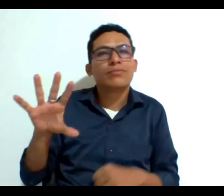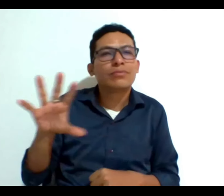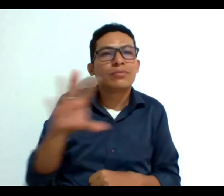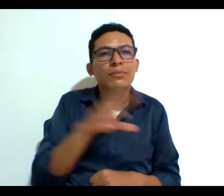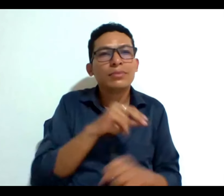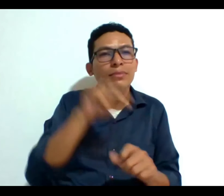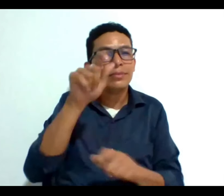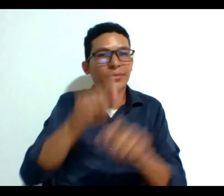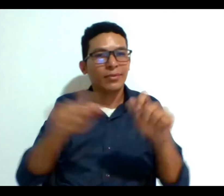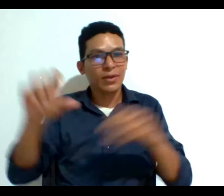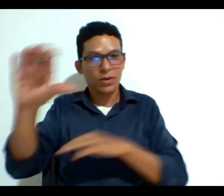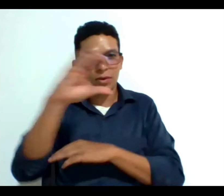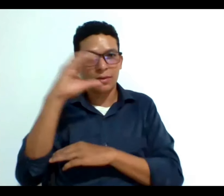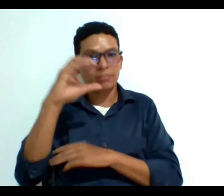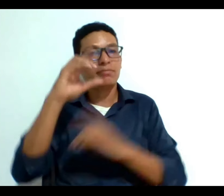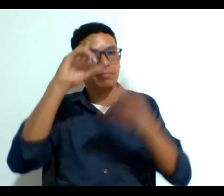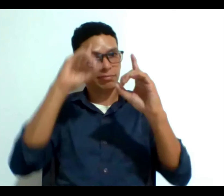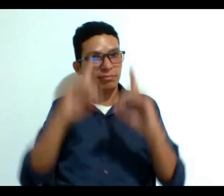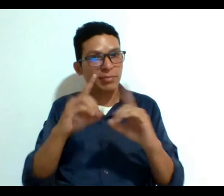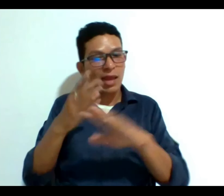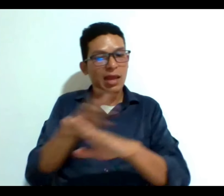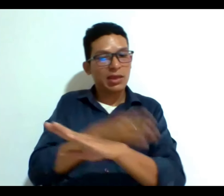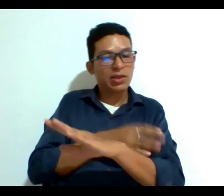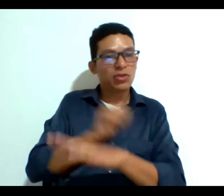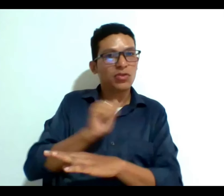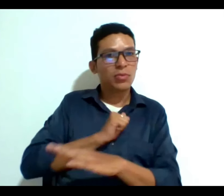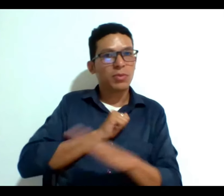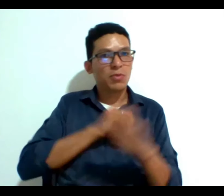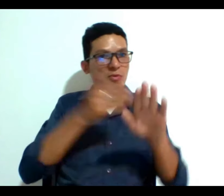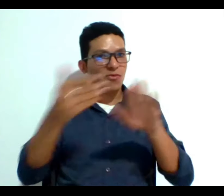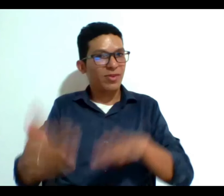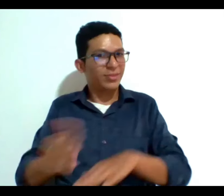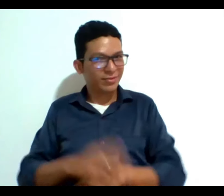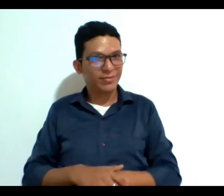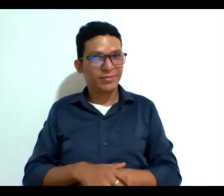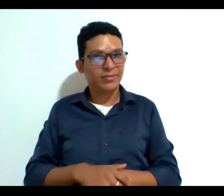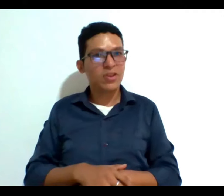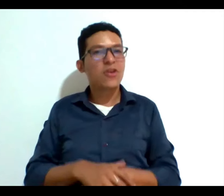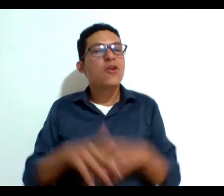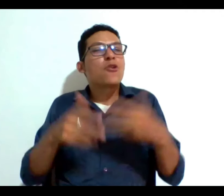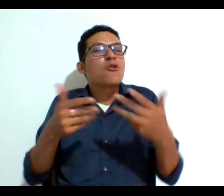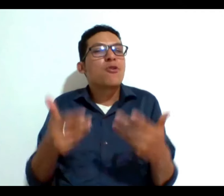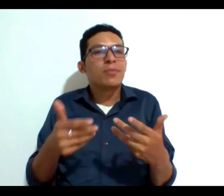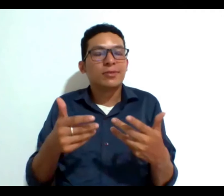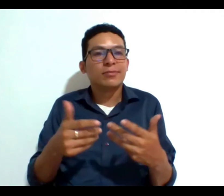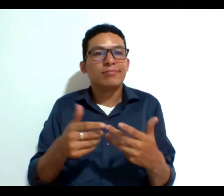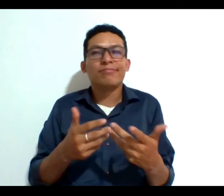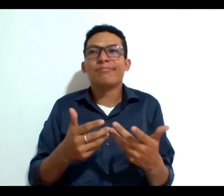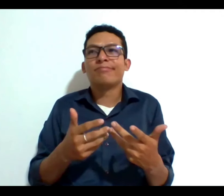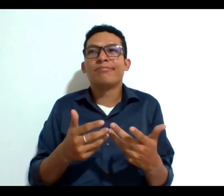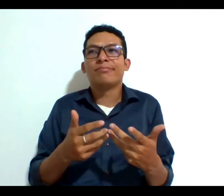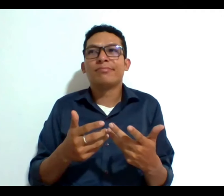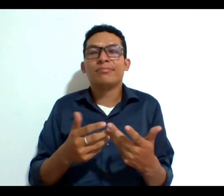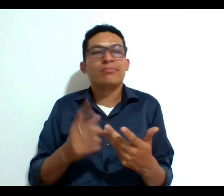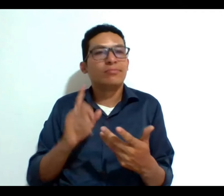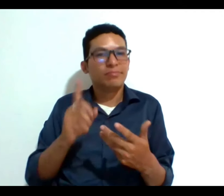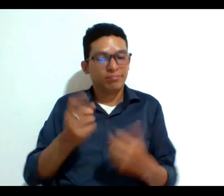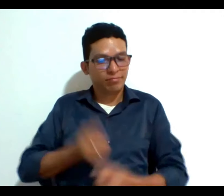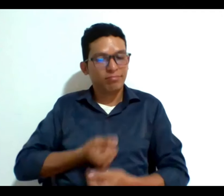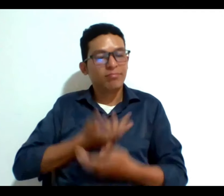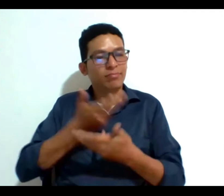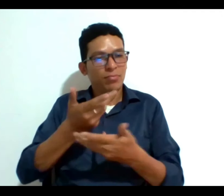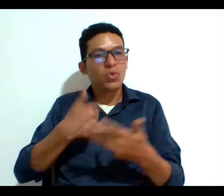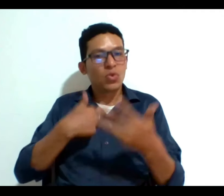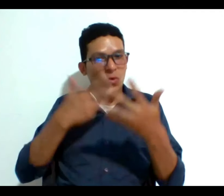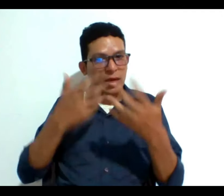Colombia de tomar decisiones anticipadas sobre el fin de la vida a través de la declaración anticipada o